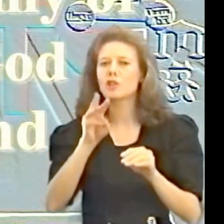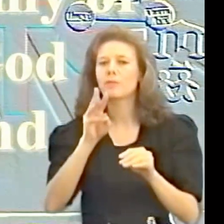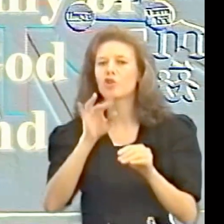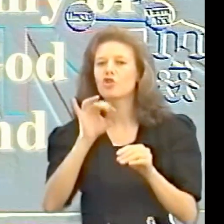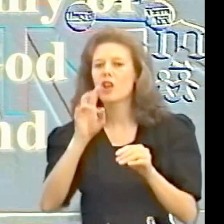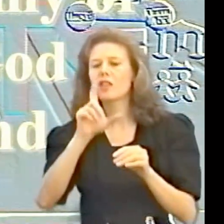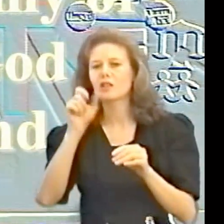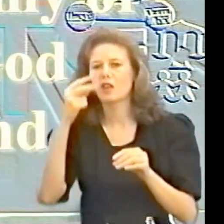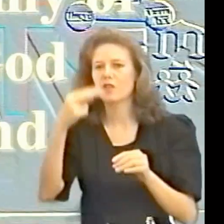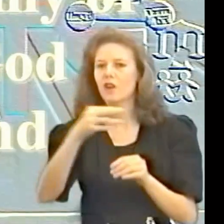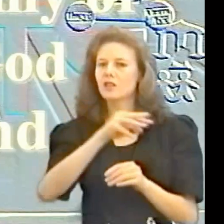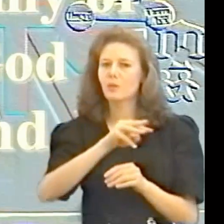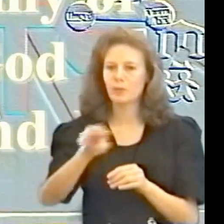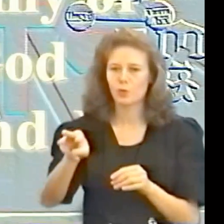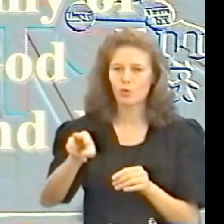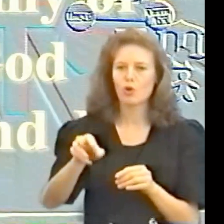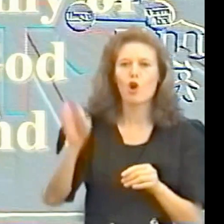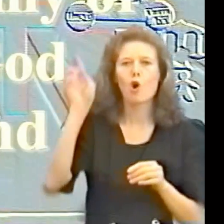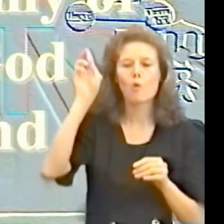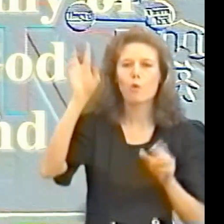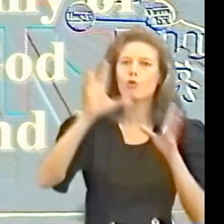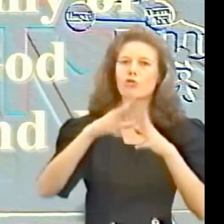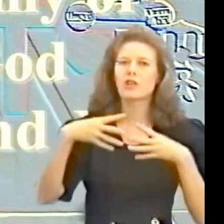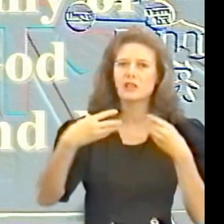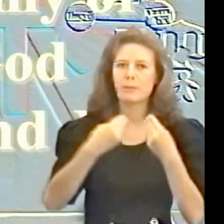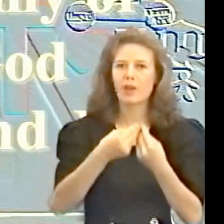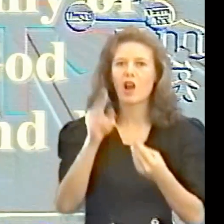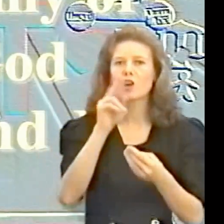минут божья семья джим и джейн